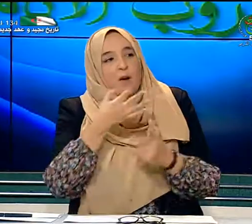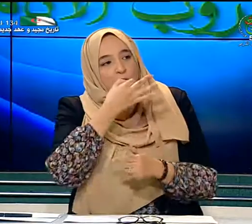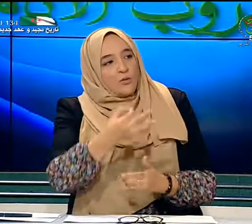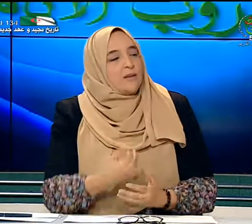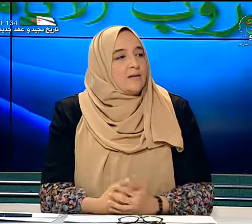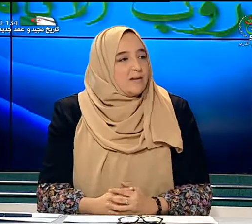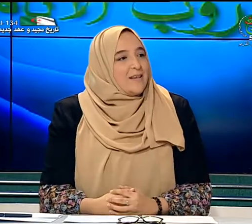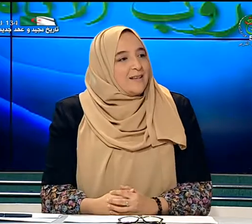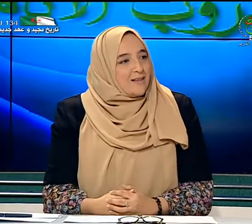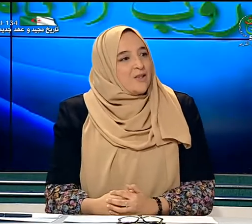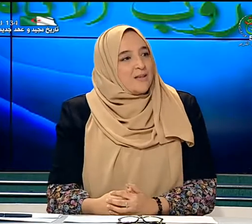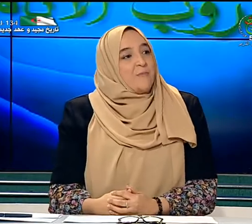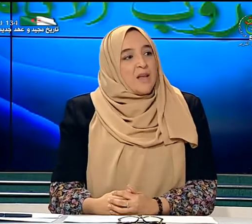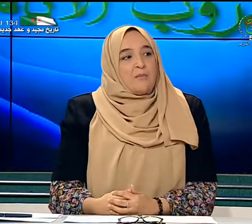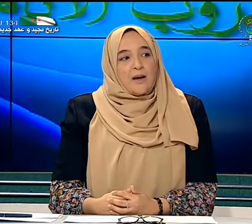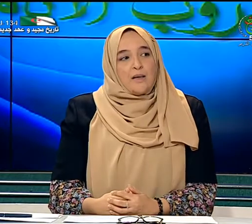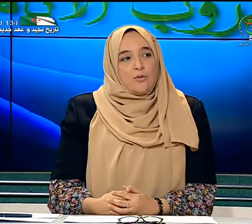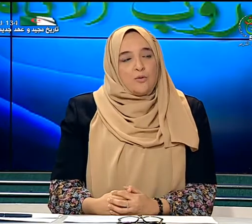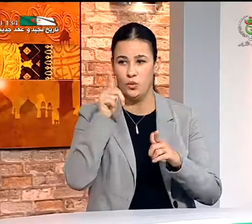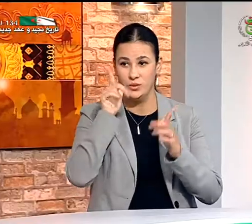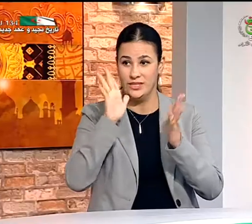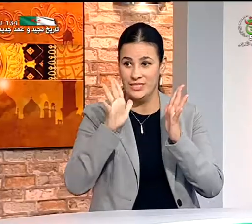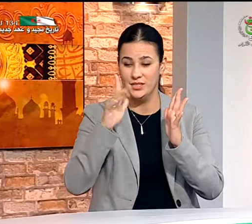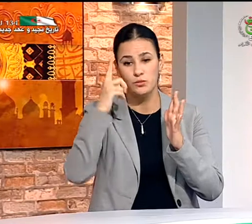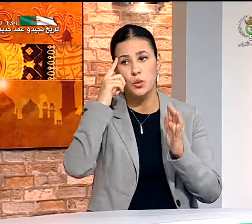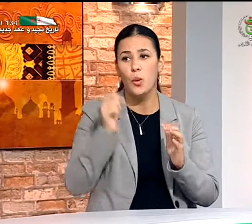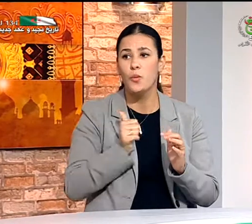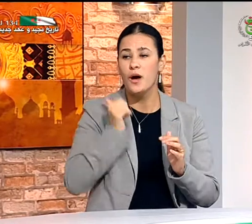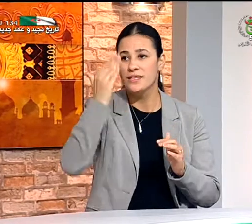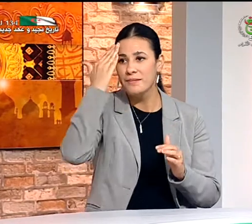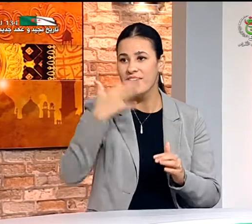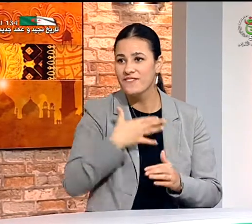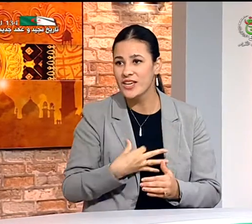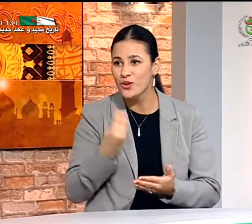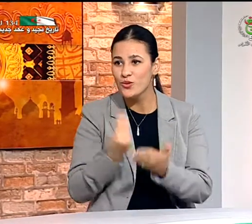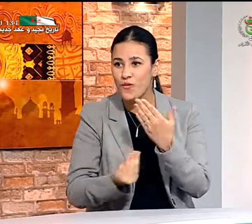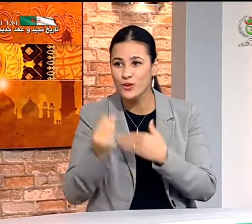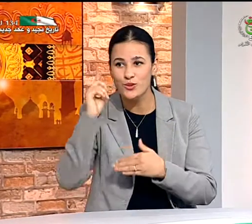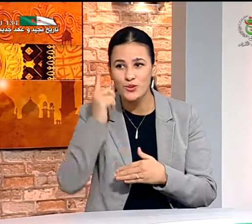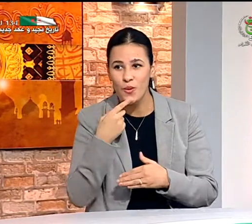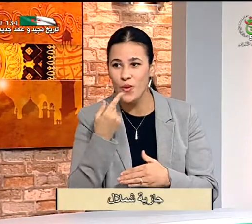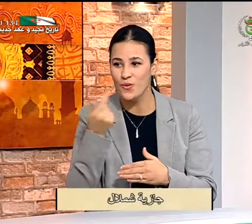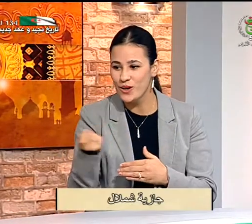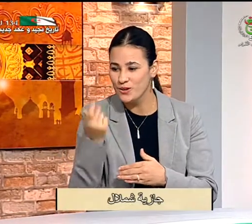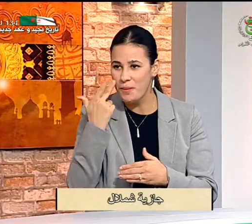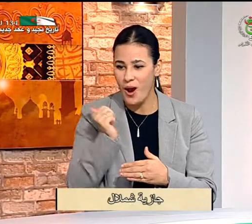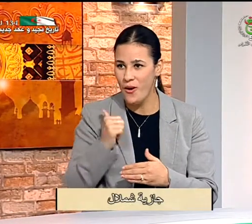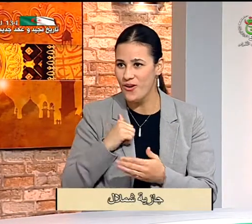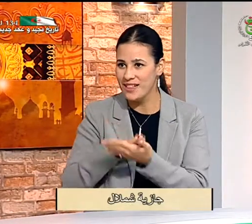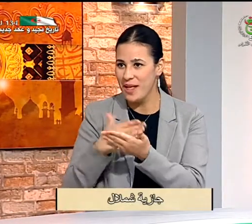ما قولك جازية؟ ما قالته حميدة إنه شكل جيد لأن الأشخاص يحبون تعلم اللغة الإشارية